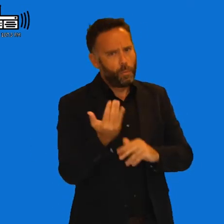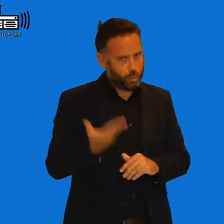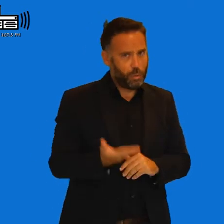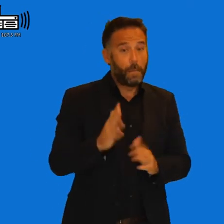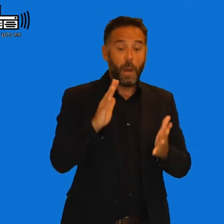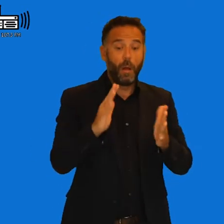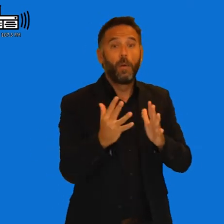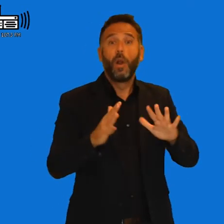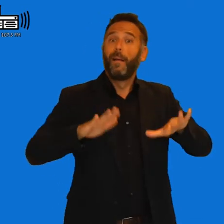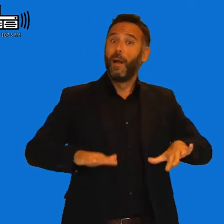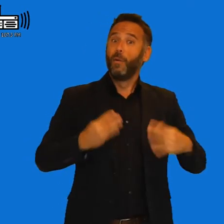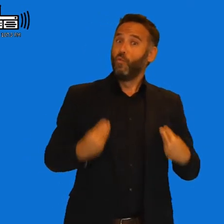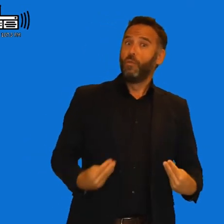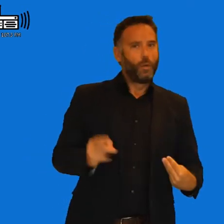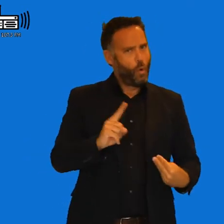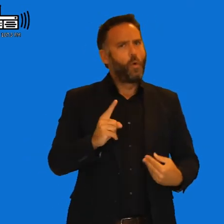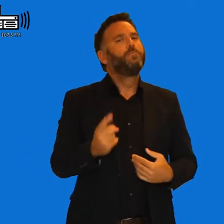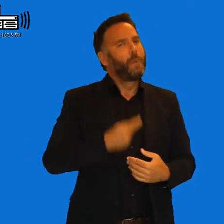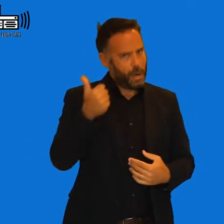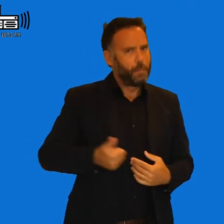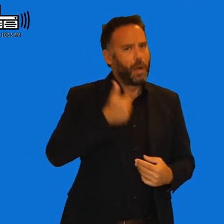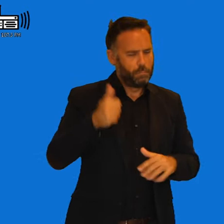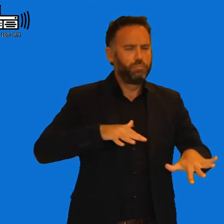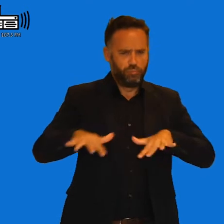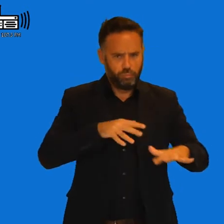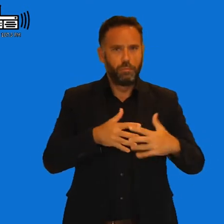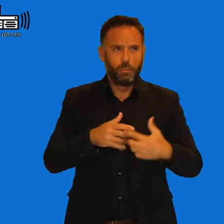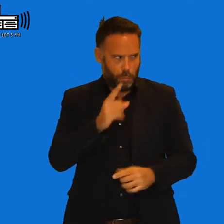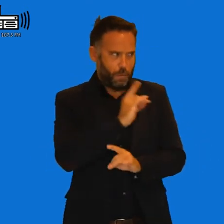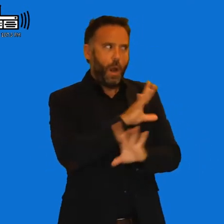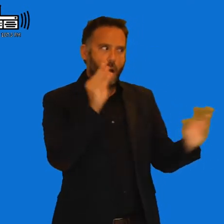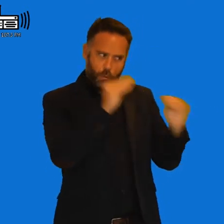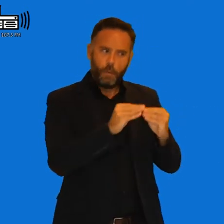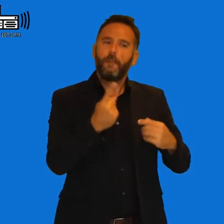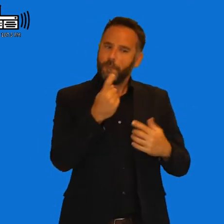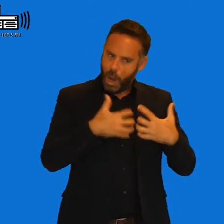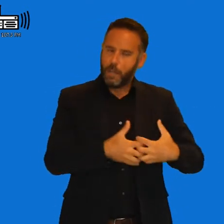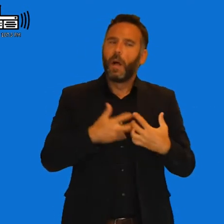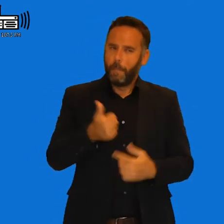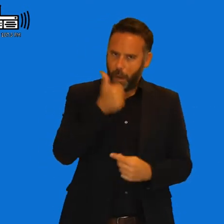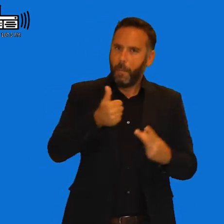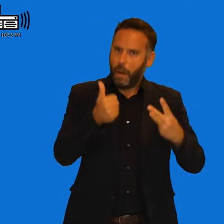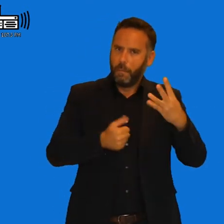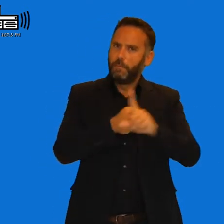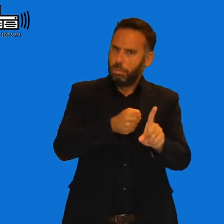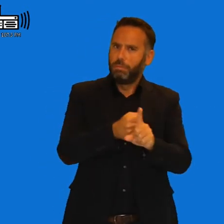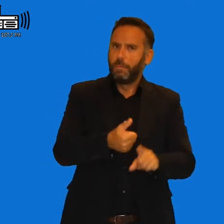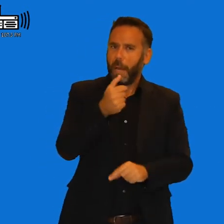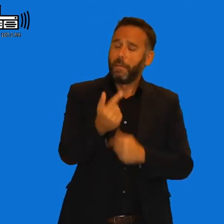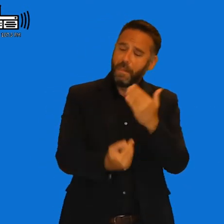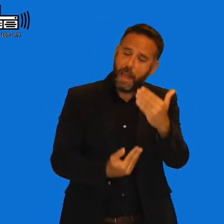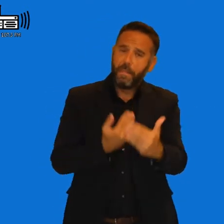camino no podemos detenerlo, hay que seguir adelante. Desde luego que sí, desde luego que falta mucho, mucho por hacer. Claro que sí, día a día,